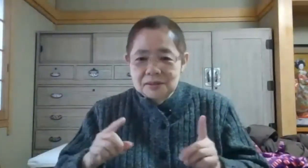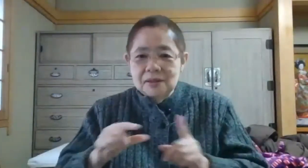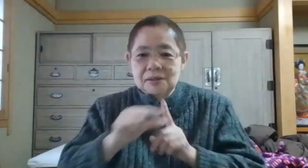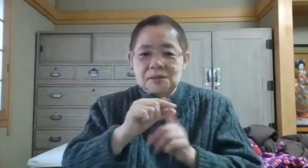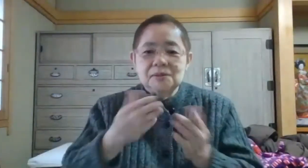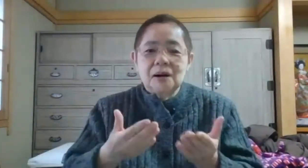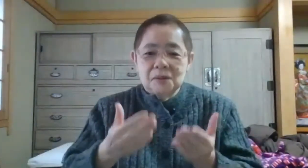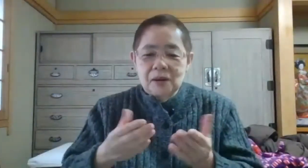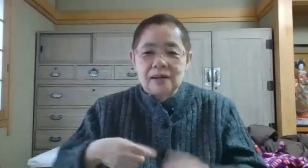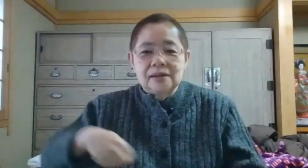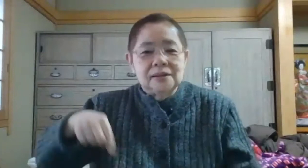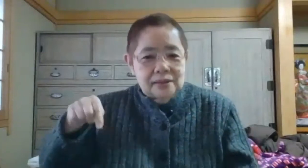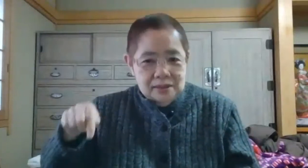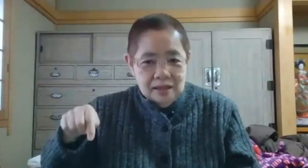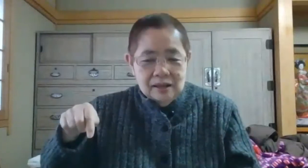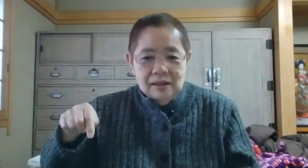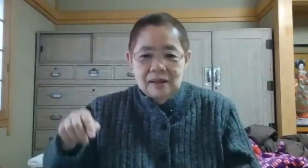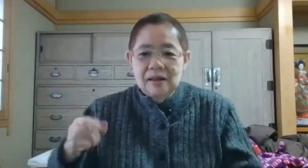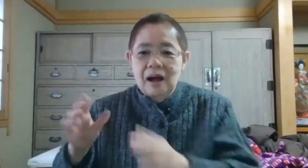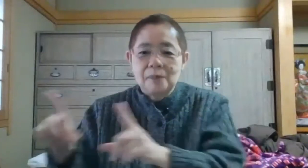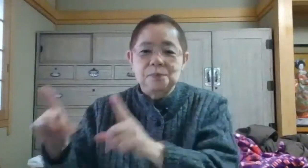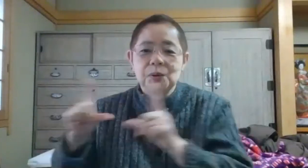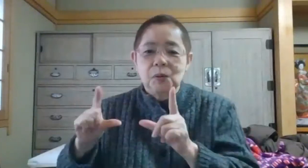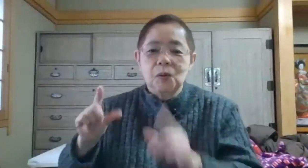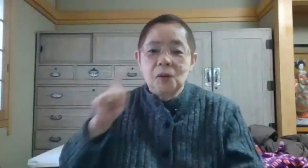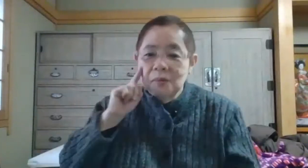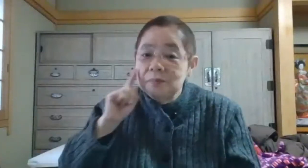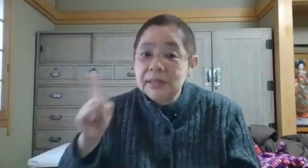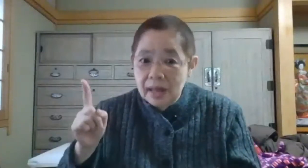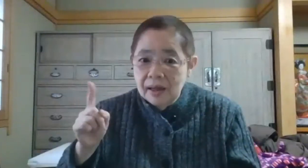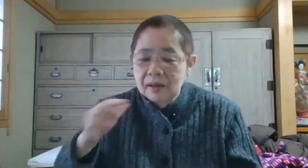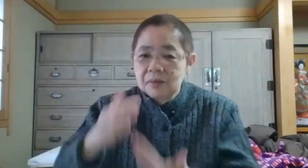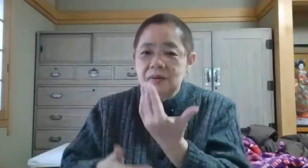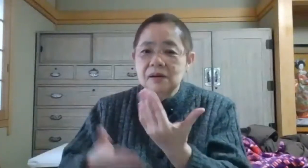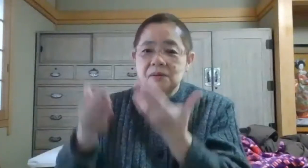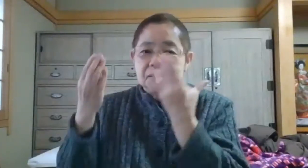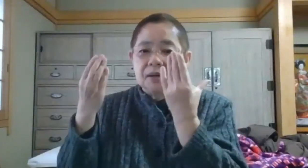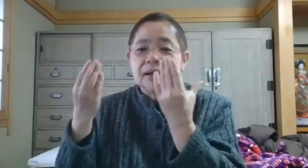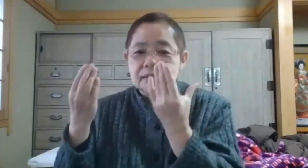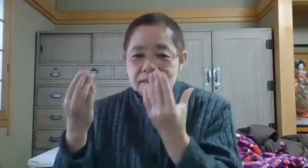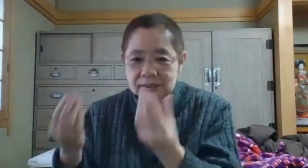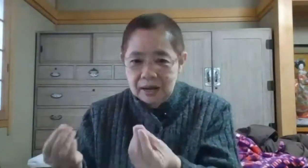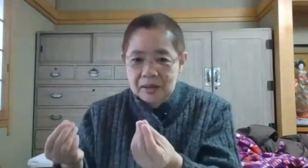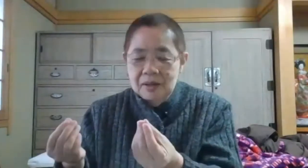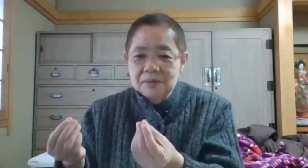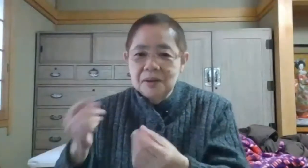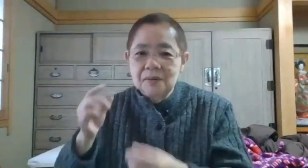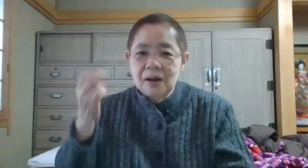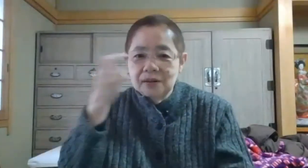中学校へ行ってえー発表を見て合格をしてましたそれを確